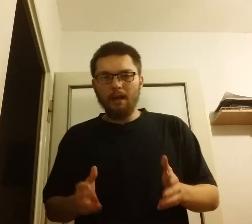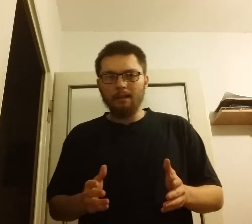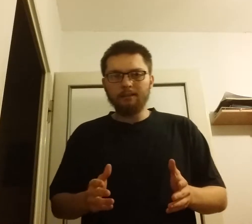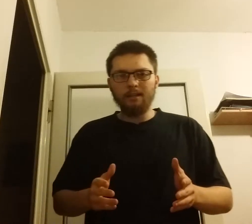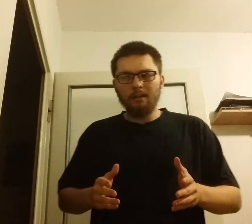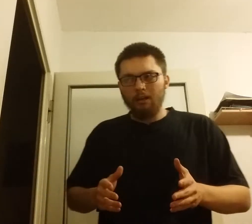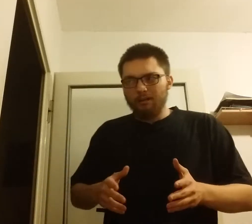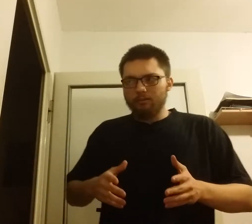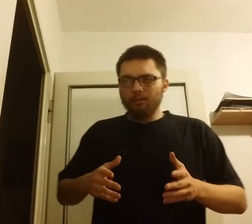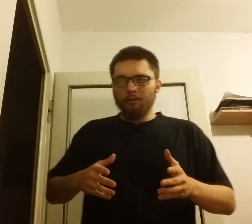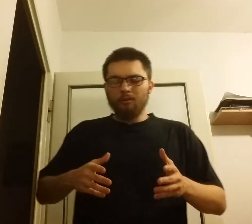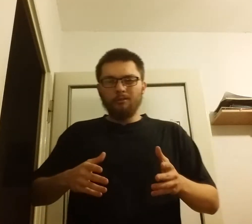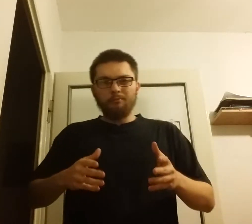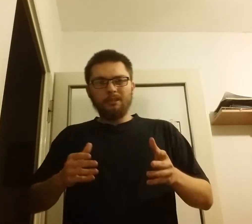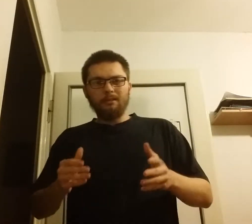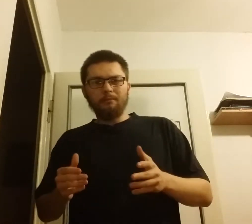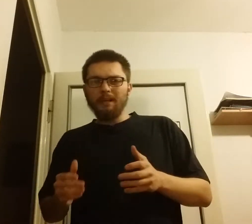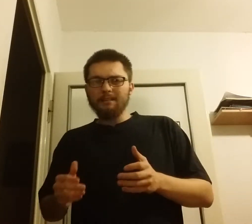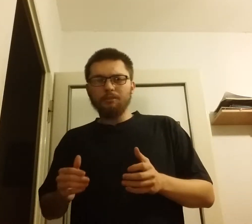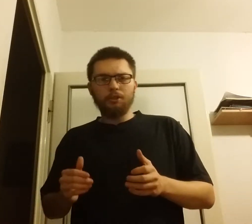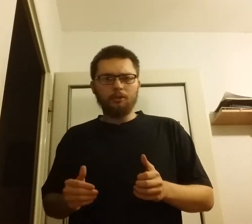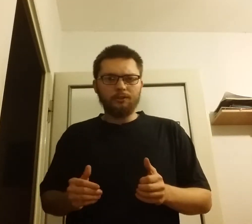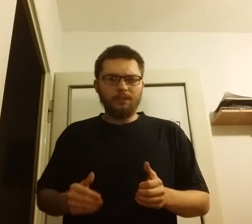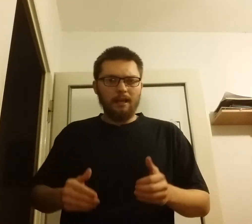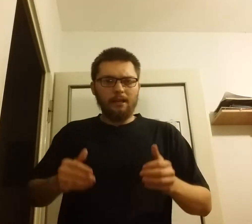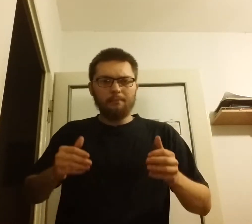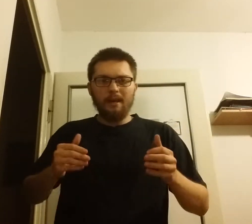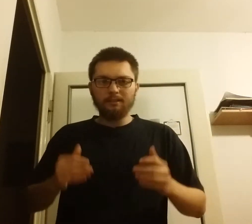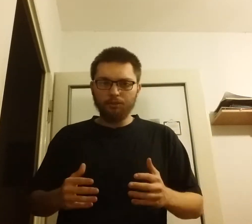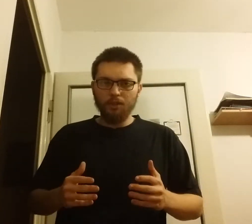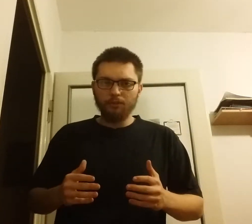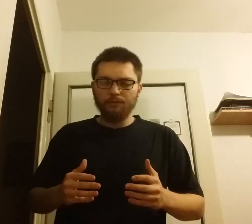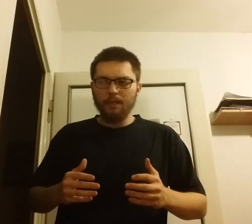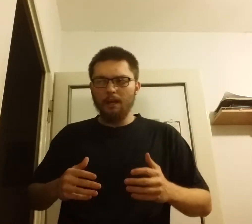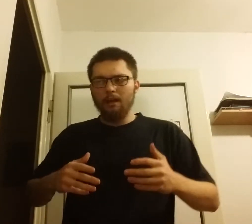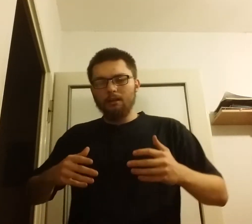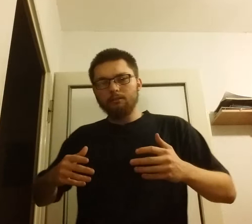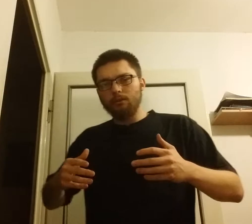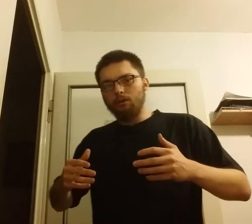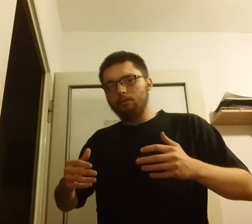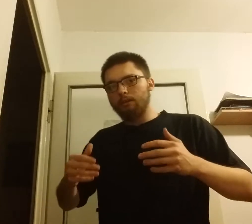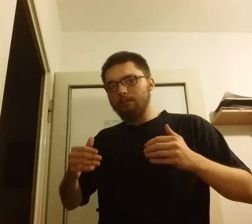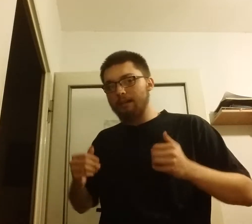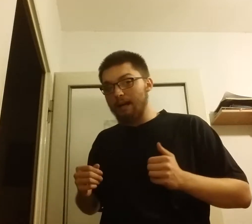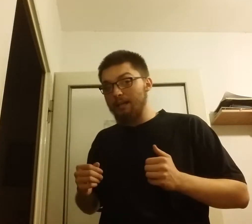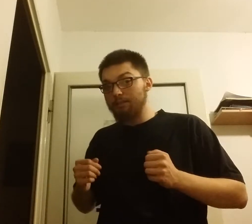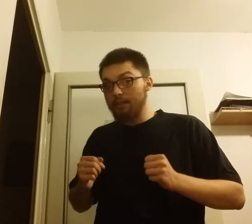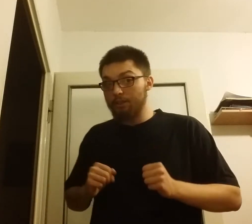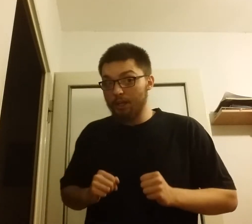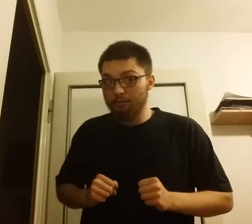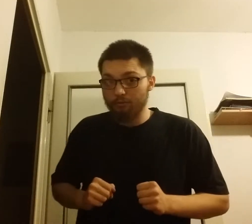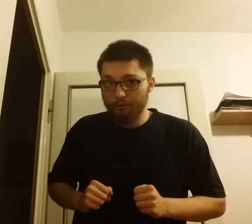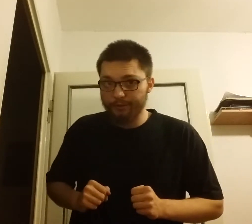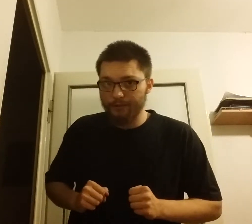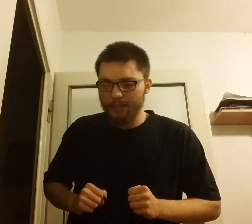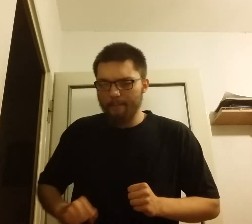handel, to miasto się rozwija. Jak miasto się rozwija, to kraj też się rozwija.